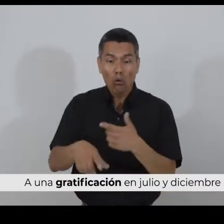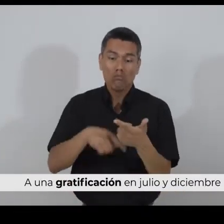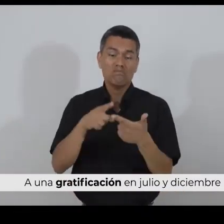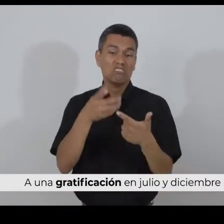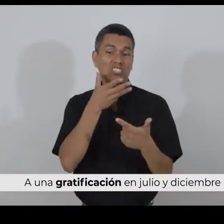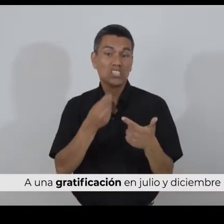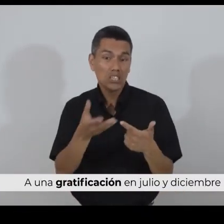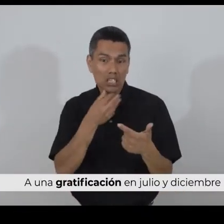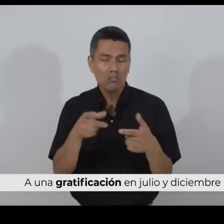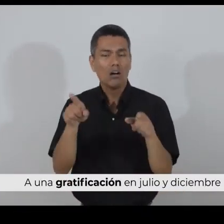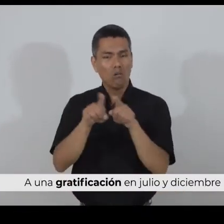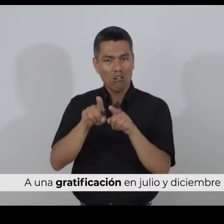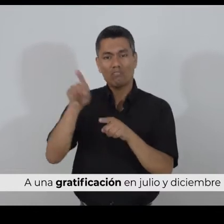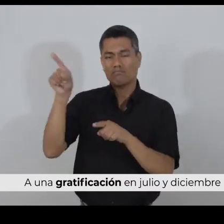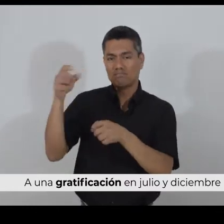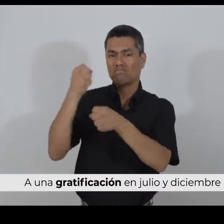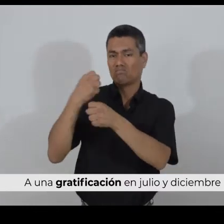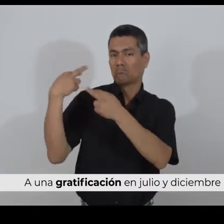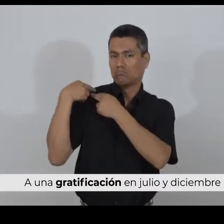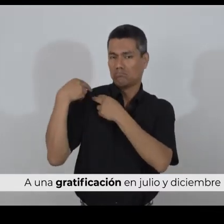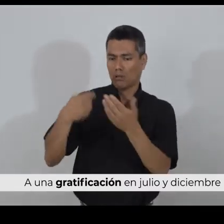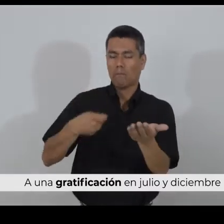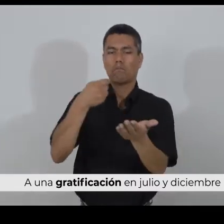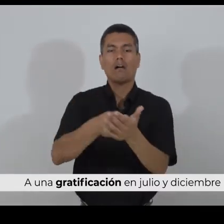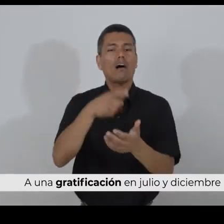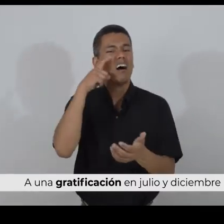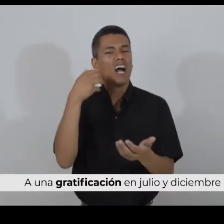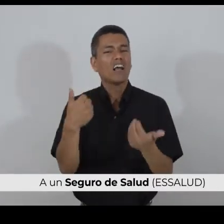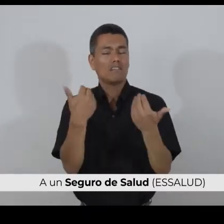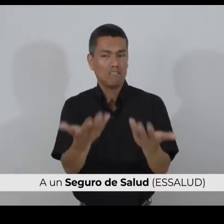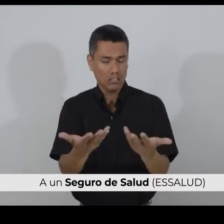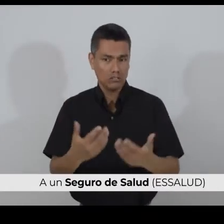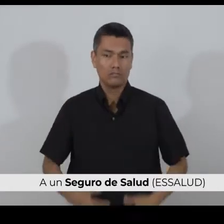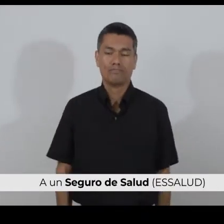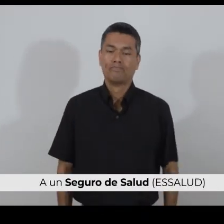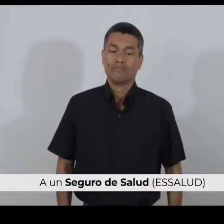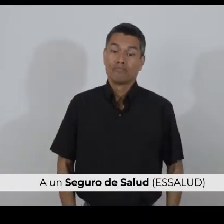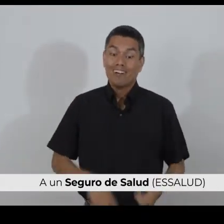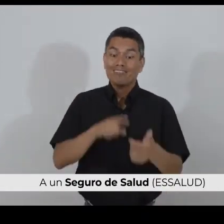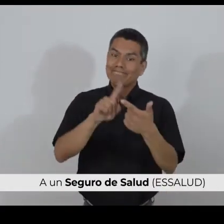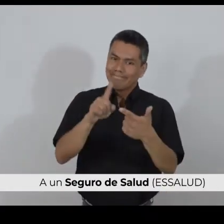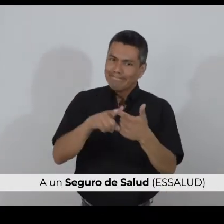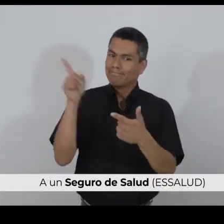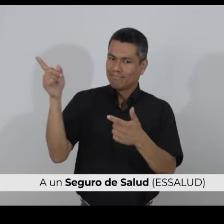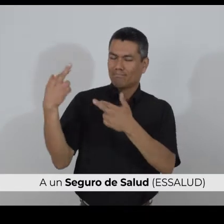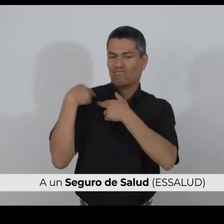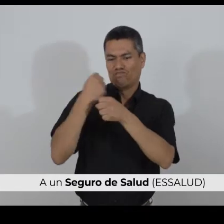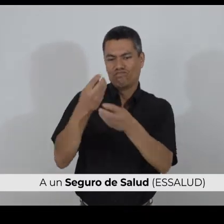en julio y otra en diciembre. A un seguro de salud,